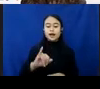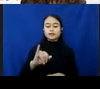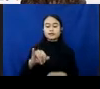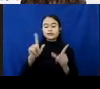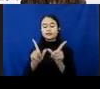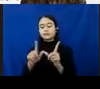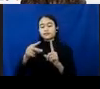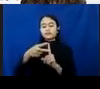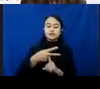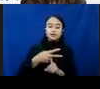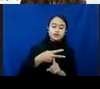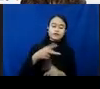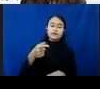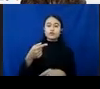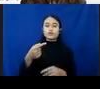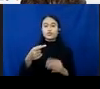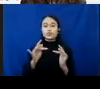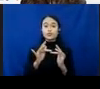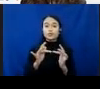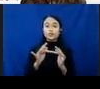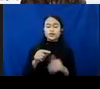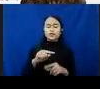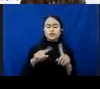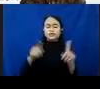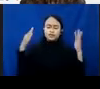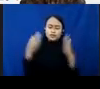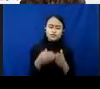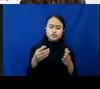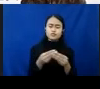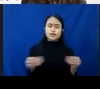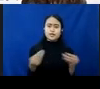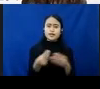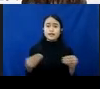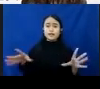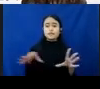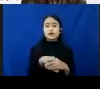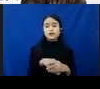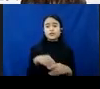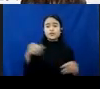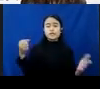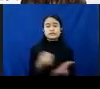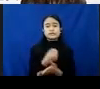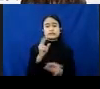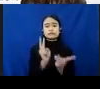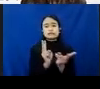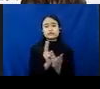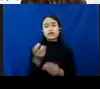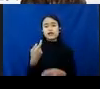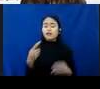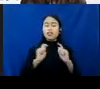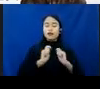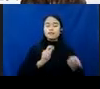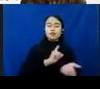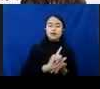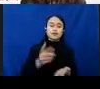ini khusus untuk materi-materi yang mengandung kekerasan seksual. Jadi ada reportnya ini. Jadi